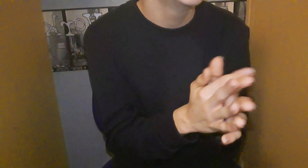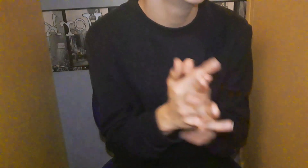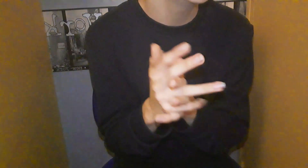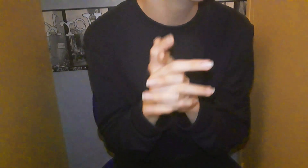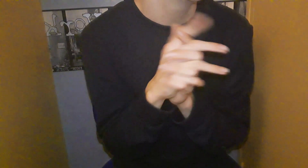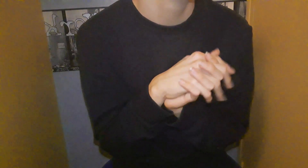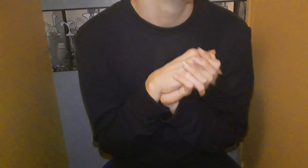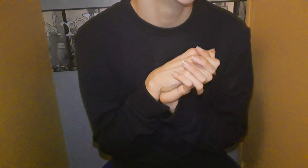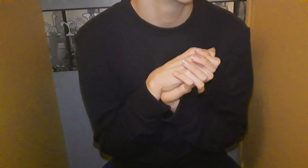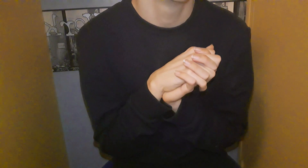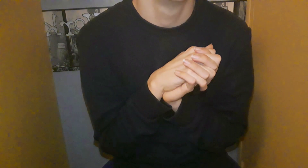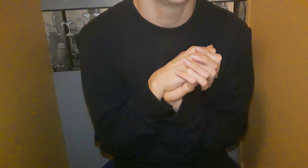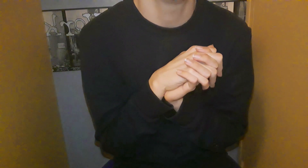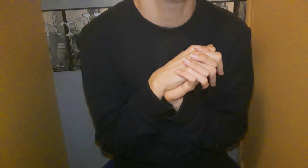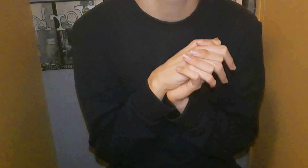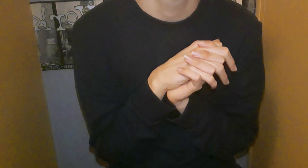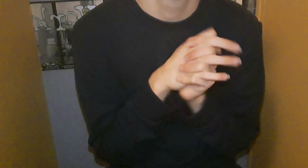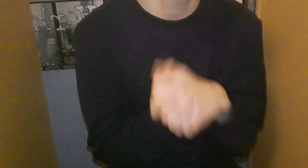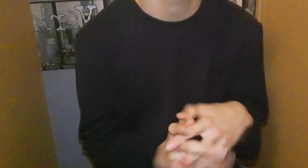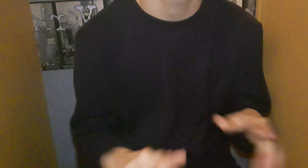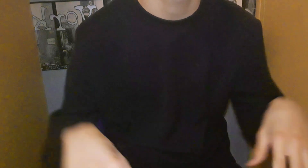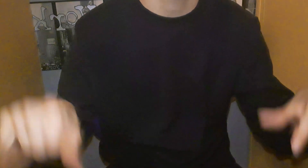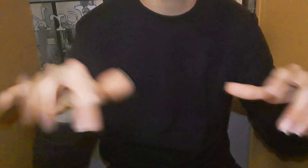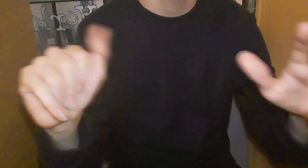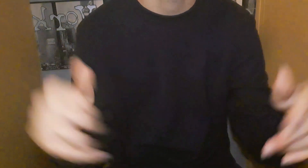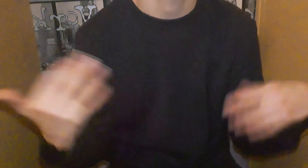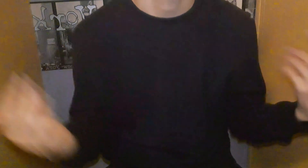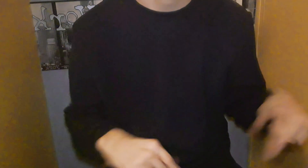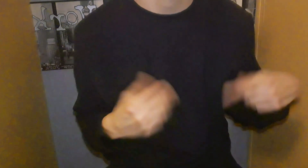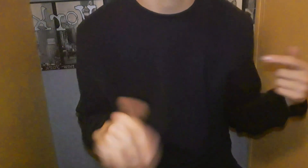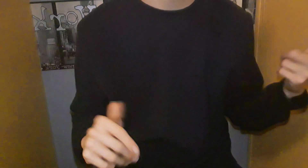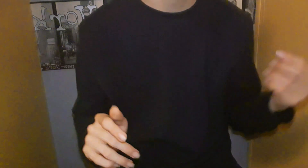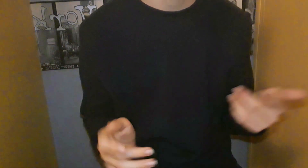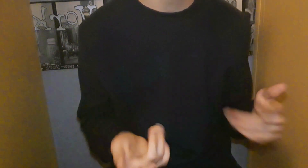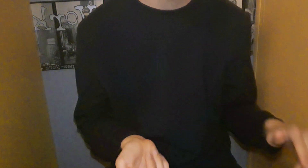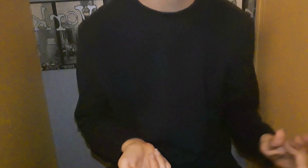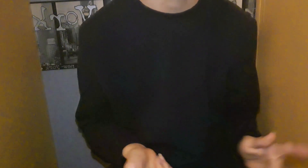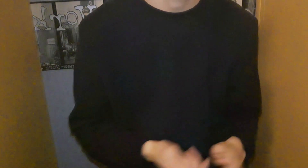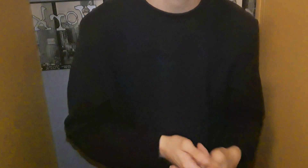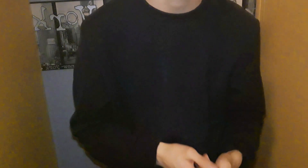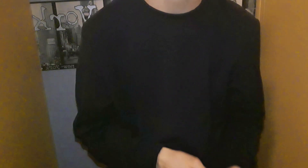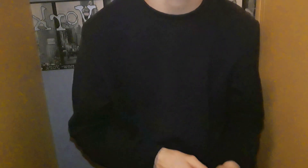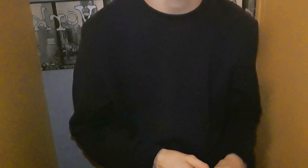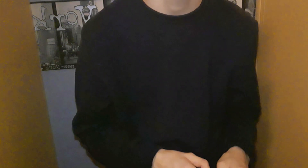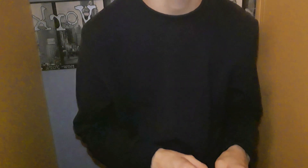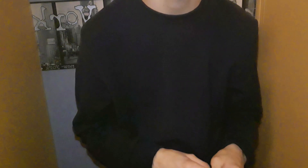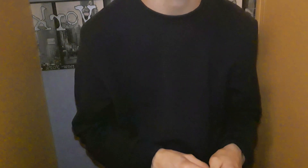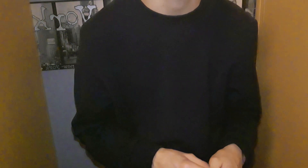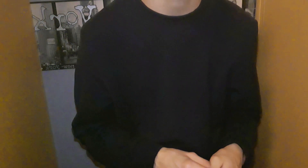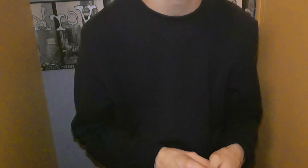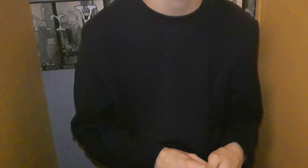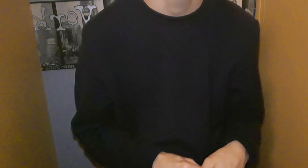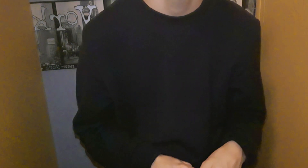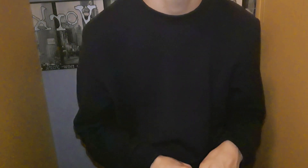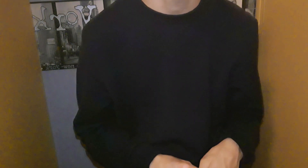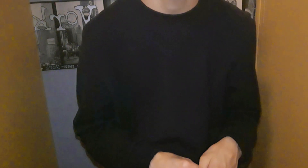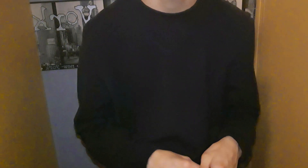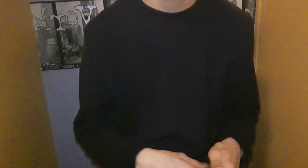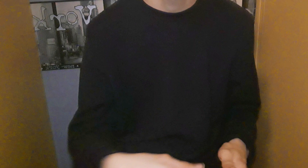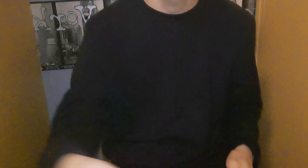De Mais pour ma force Je commence vraiment J'ai commencé A me le tuer Du coup avant Je pouvais mettre 3-4 heures Alors que là Je